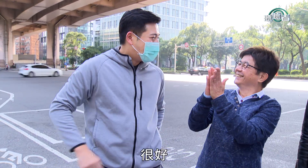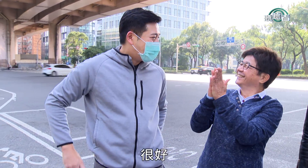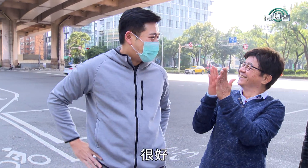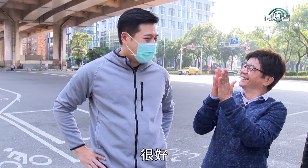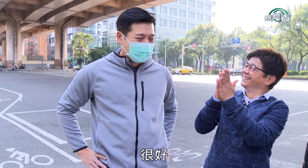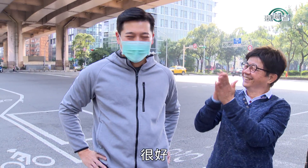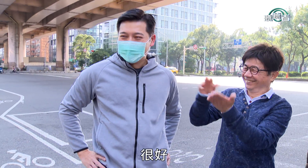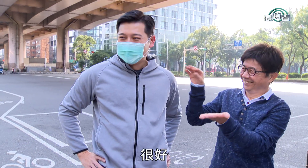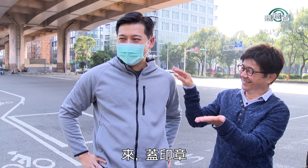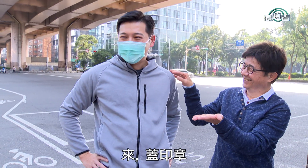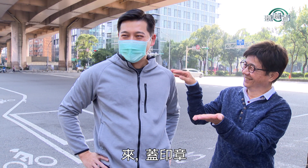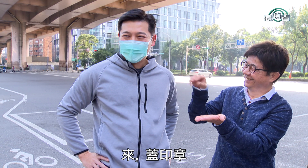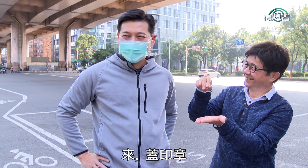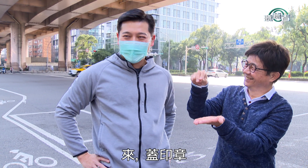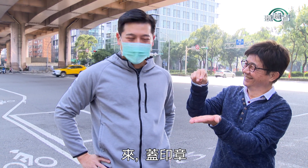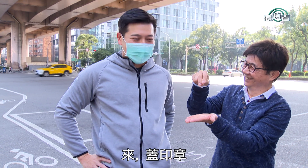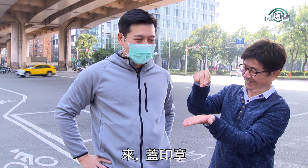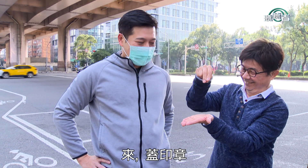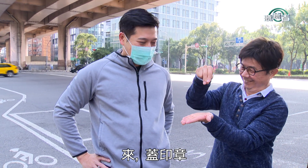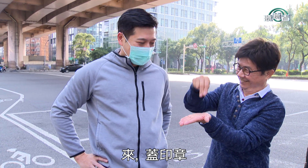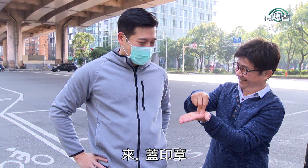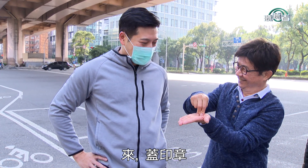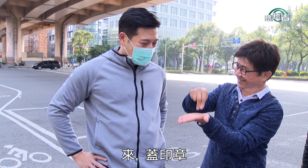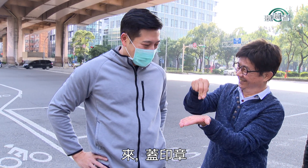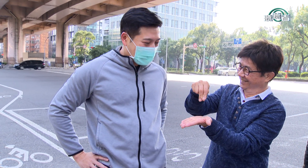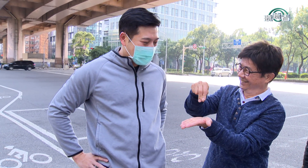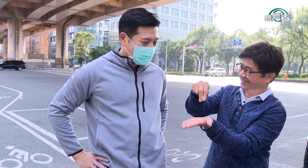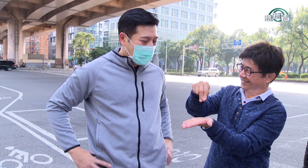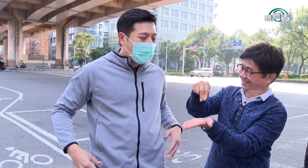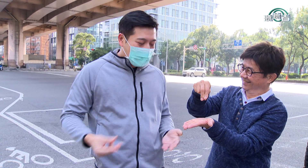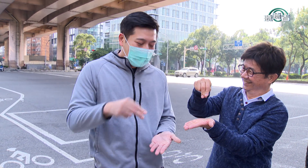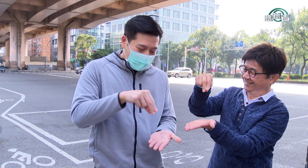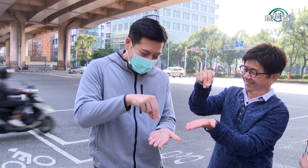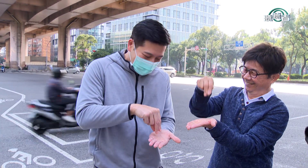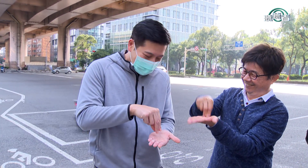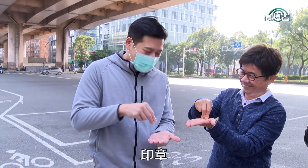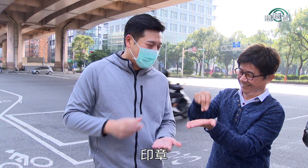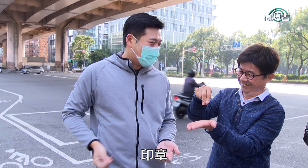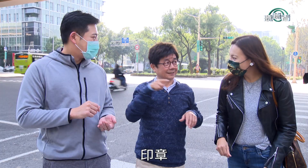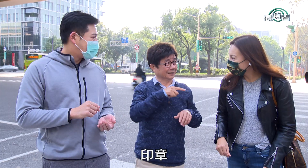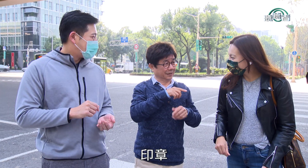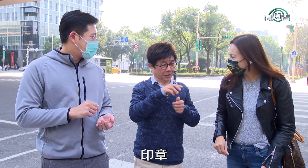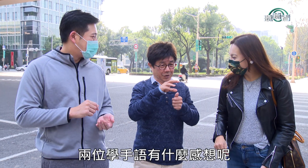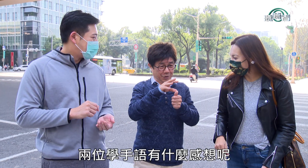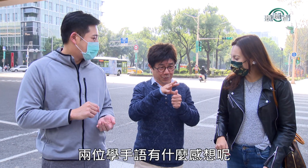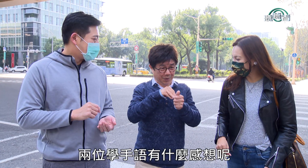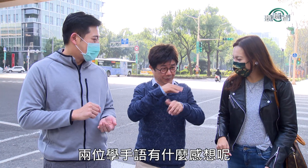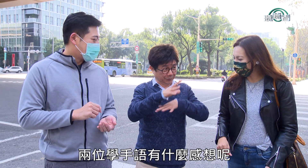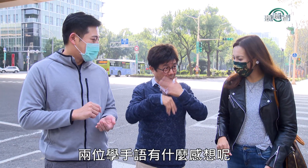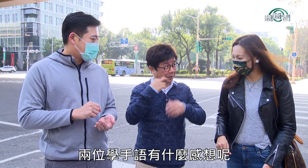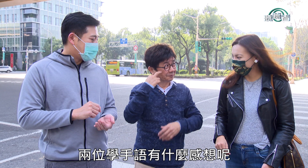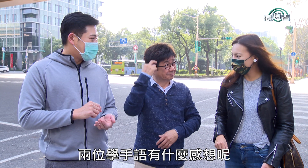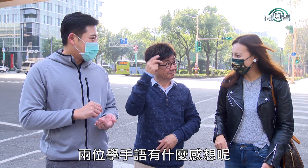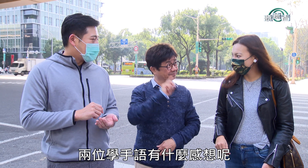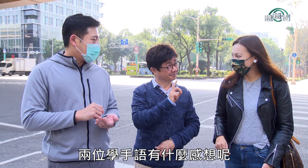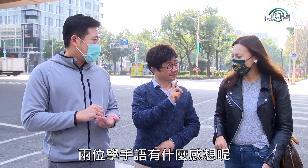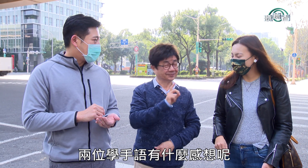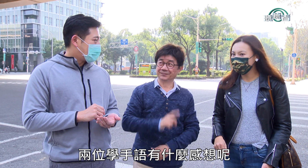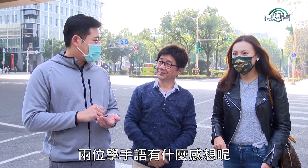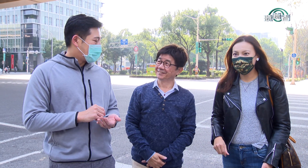很好来 盖印章盖盖印章哦对 印章两位学手语有什么感想呢感觉很